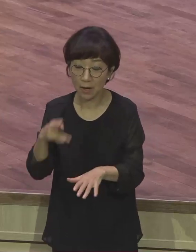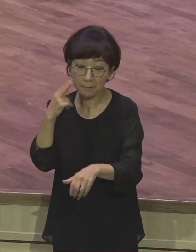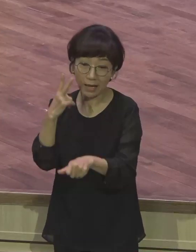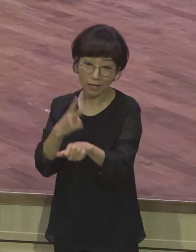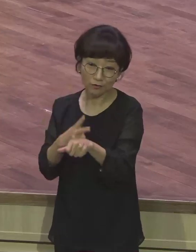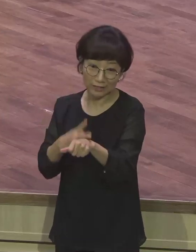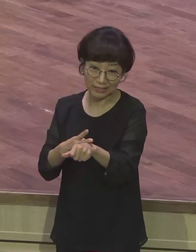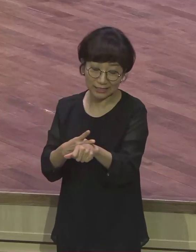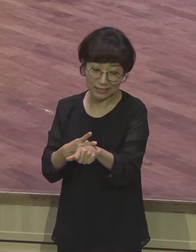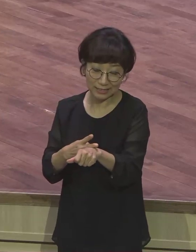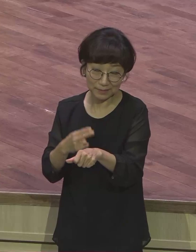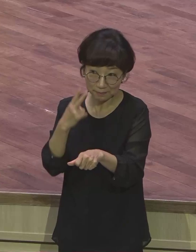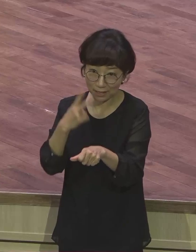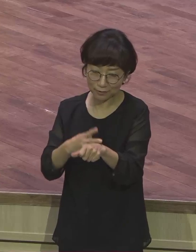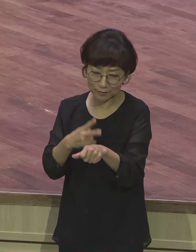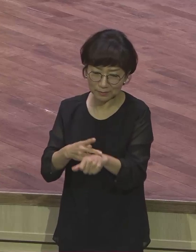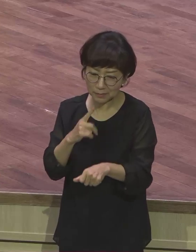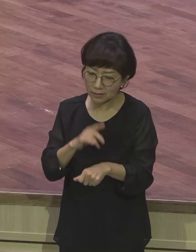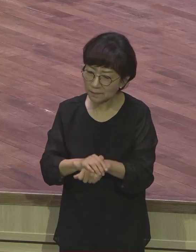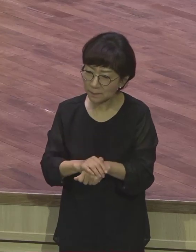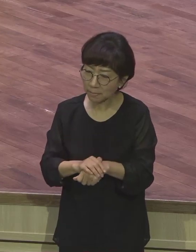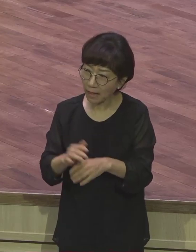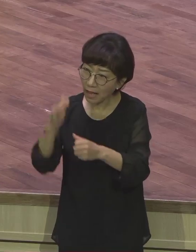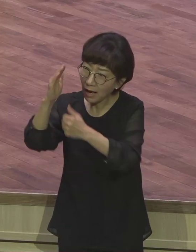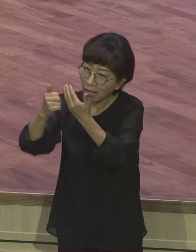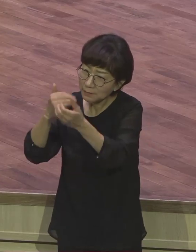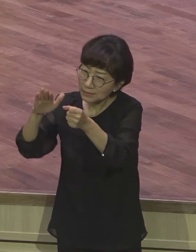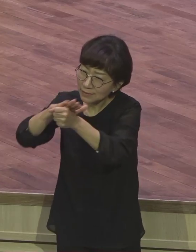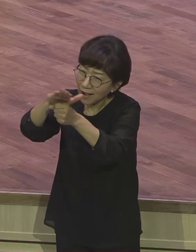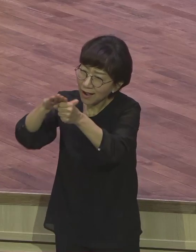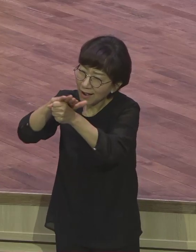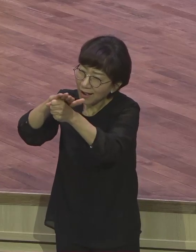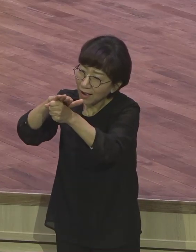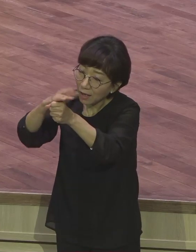우리를 하나님의 사랑에서 끊을 수 없다 그 어떤 것도